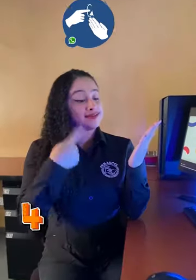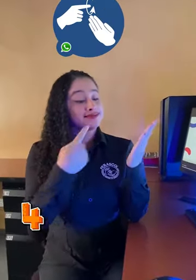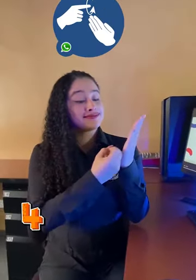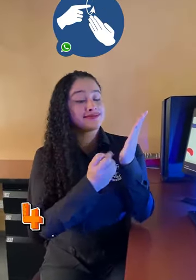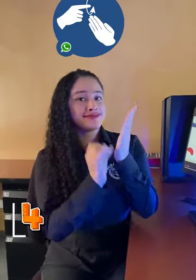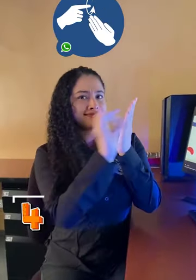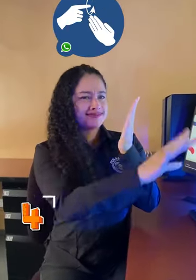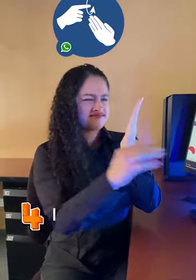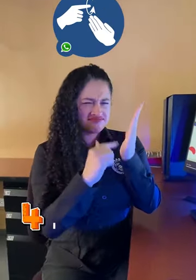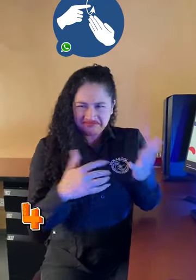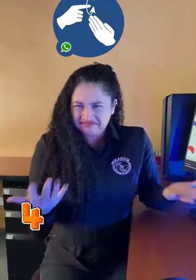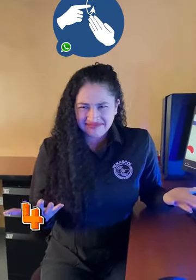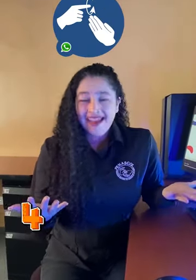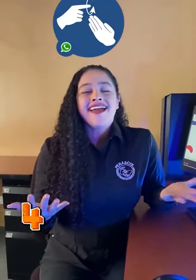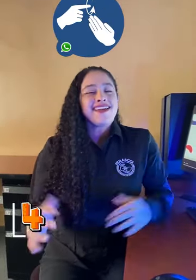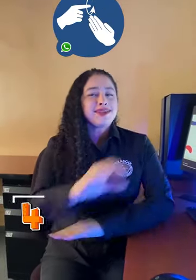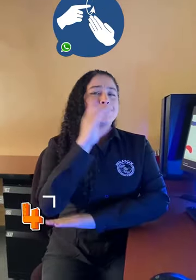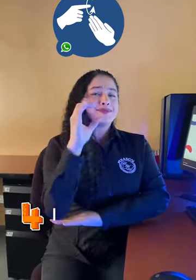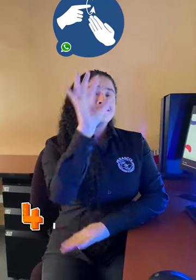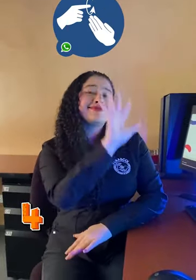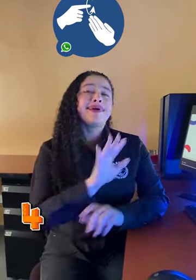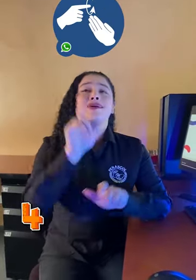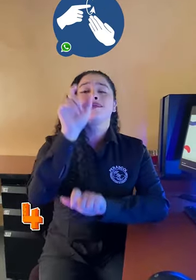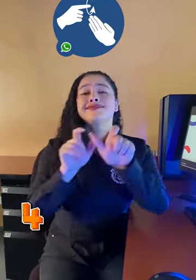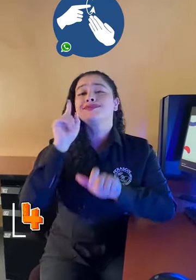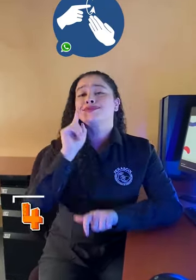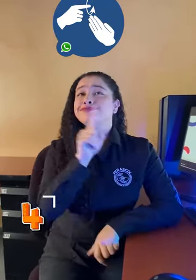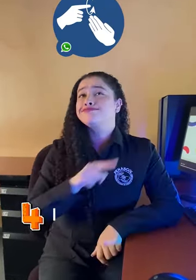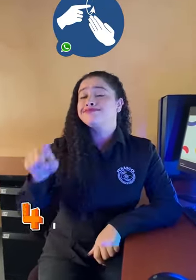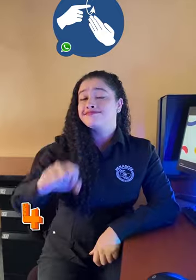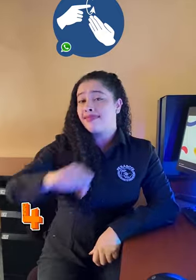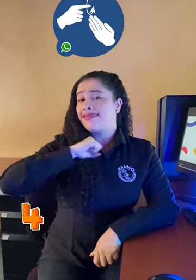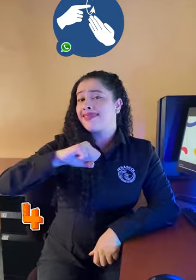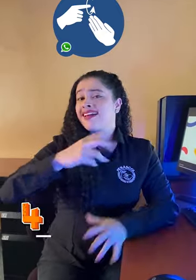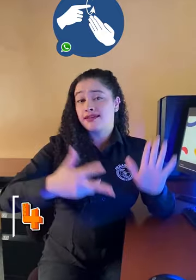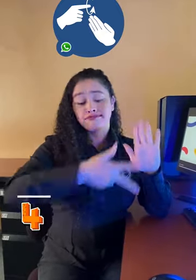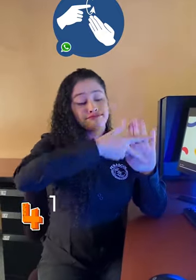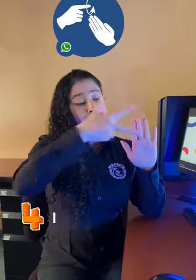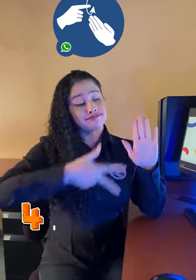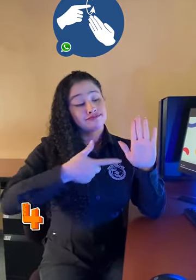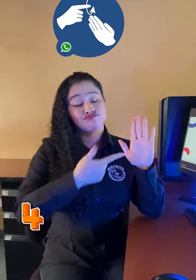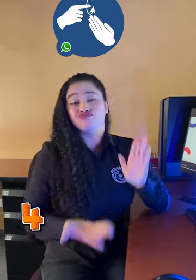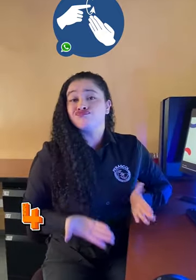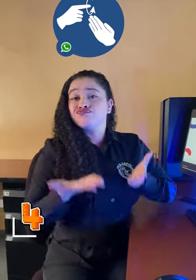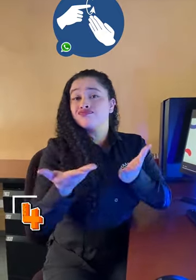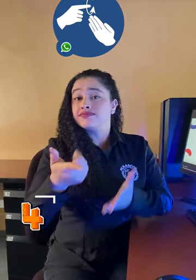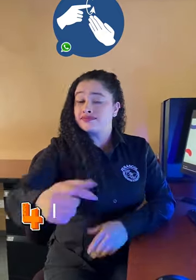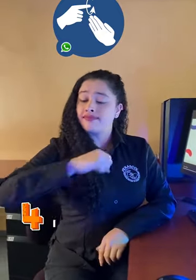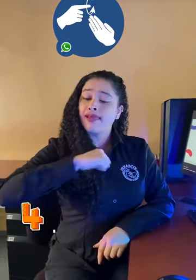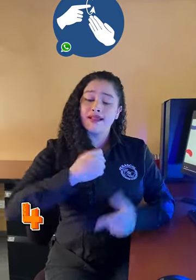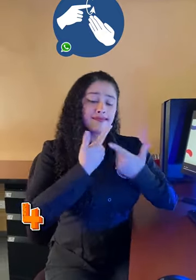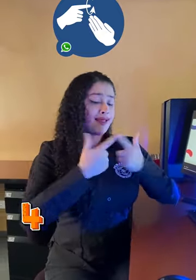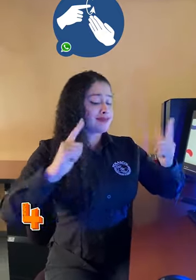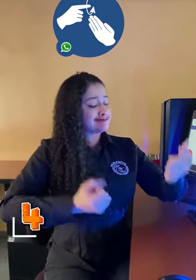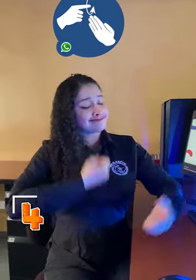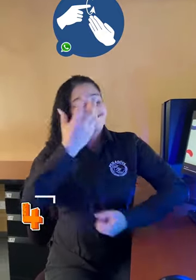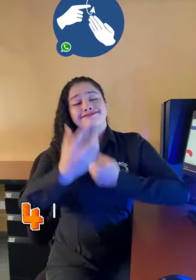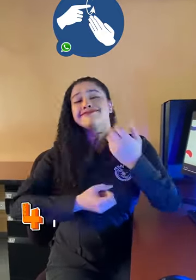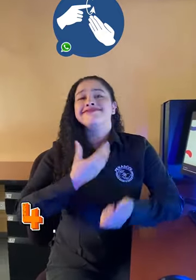mensajes por WhatsApp. Las personas sordas de toda Colombia tienen el derecho constitucional a la libre expresión y lo pueden